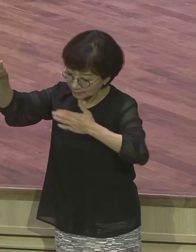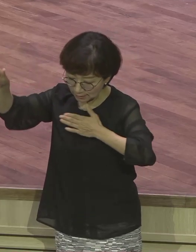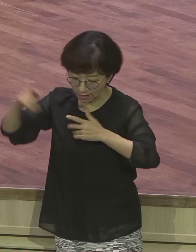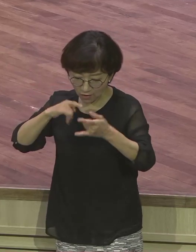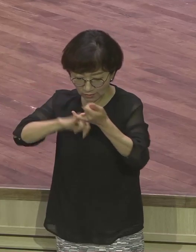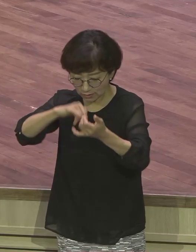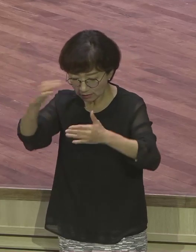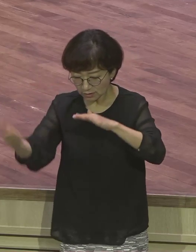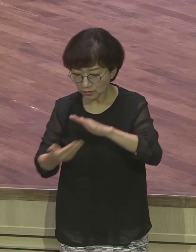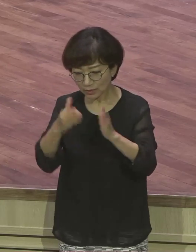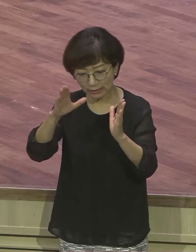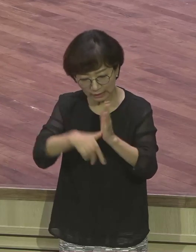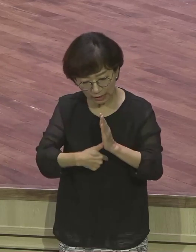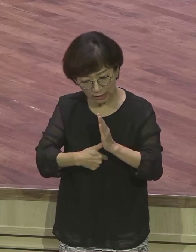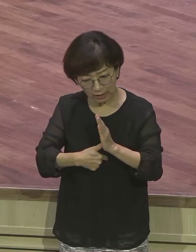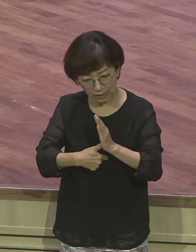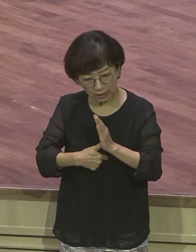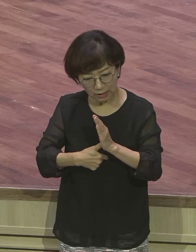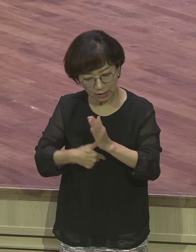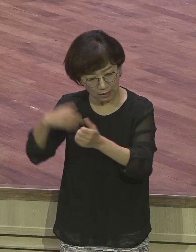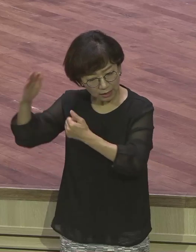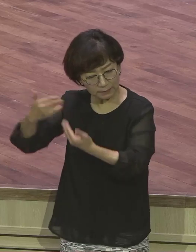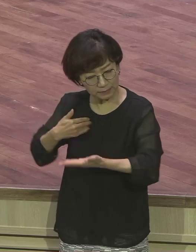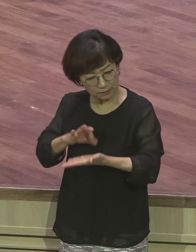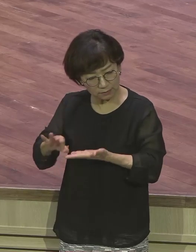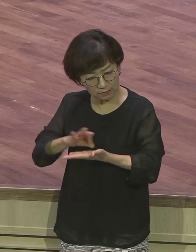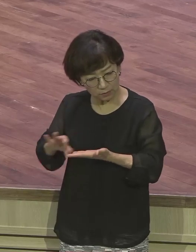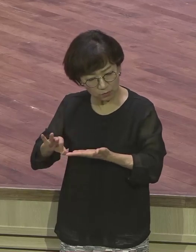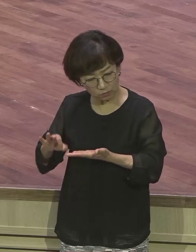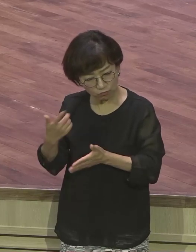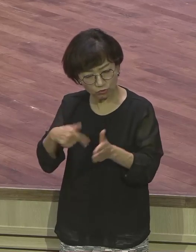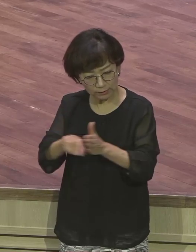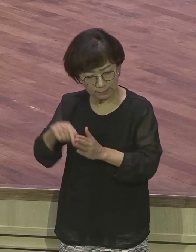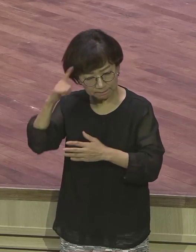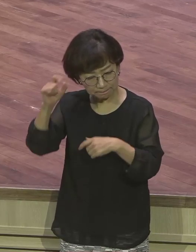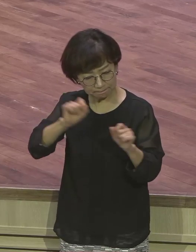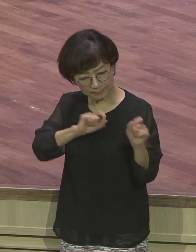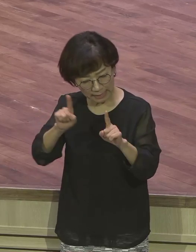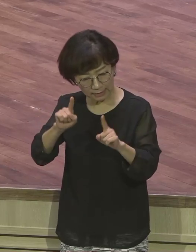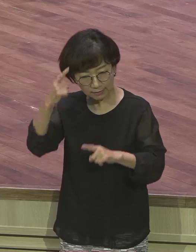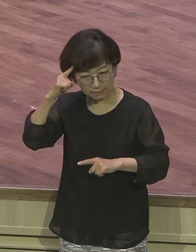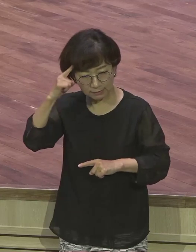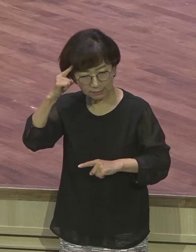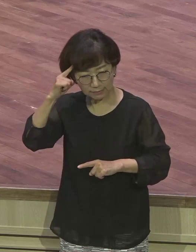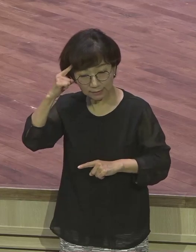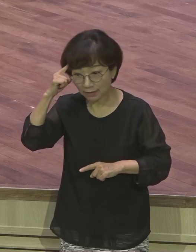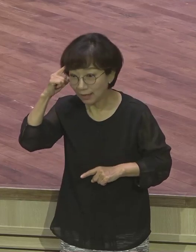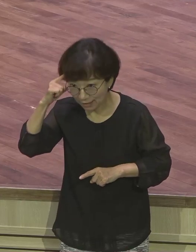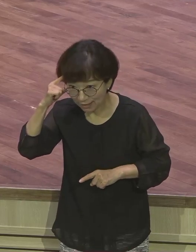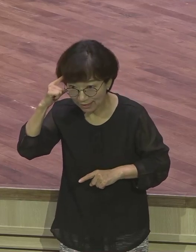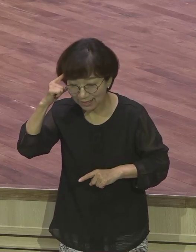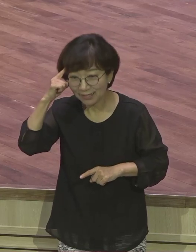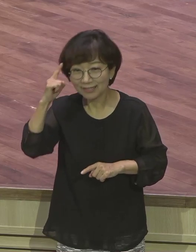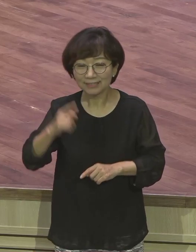이것만 밝힌 하면 돼요 내가 어떻게 스님 받을 수 있을까 하나님 앞에 이걸 생각하면 돼요 그러면 어떻게 됩니까